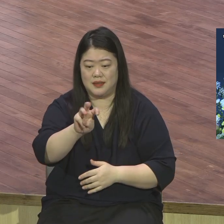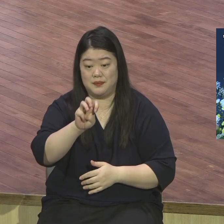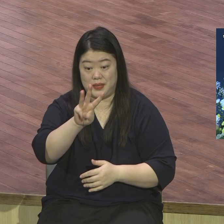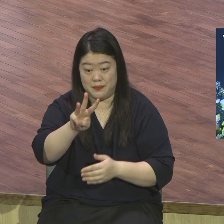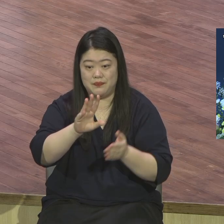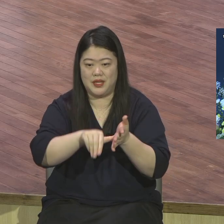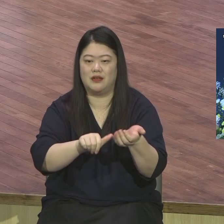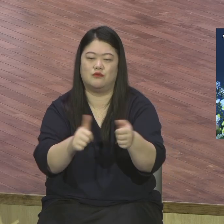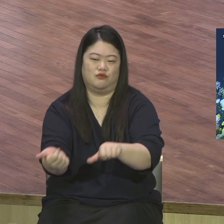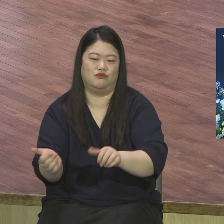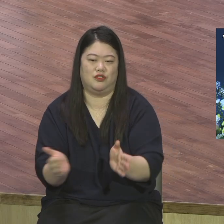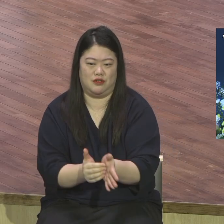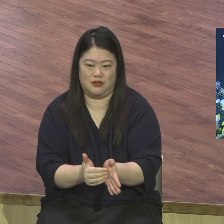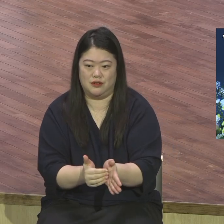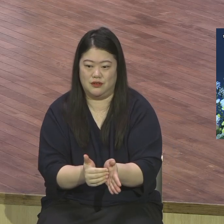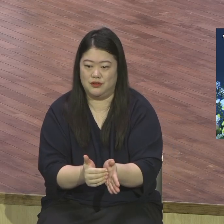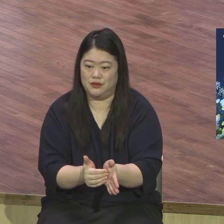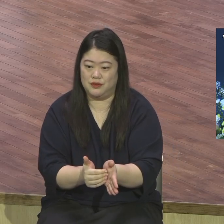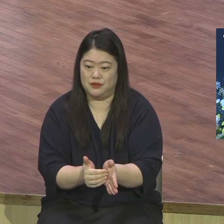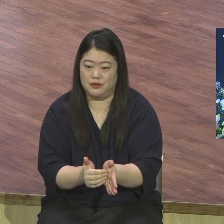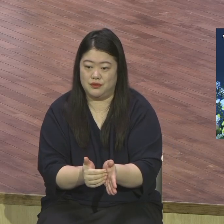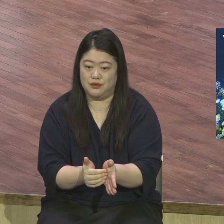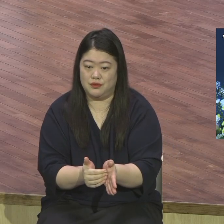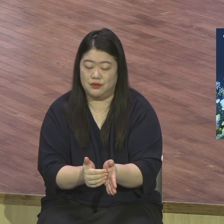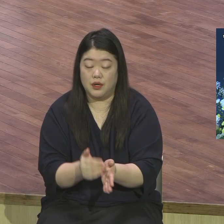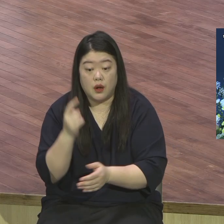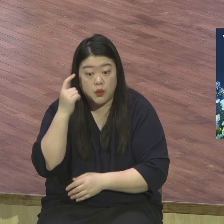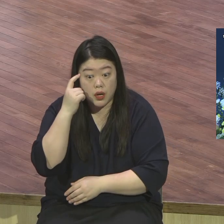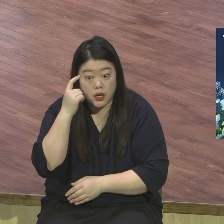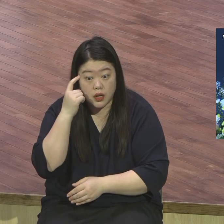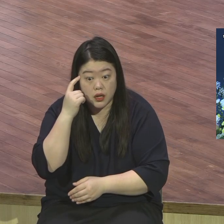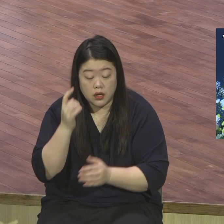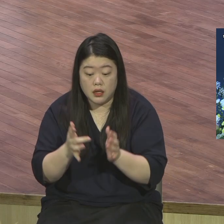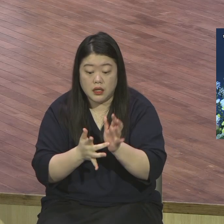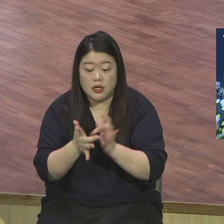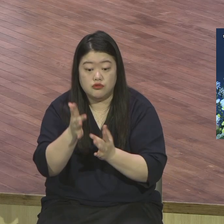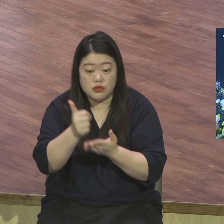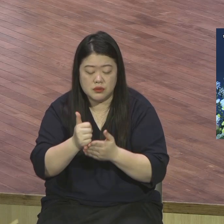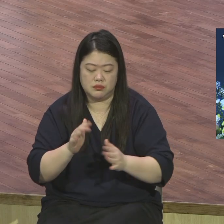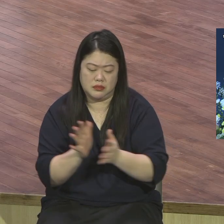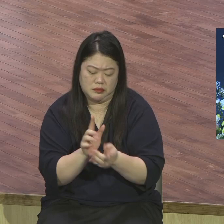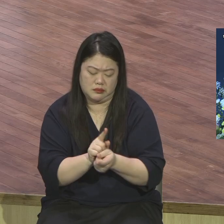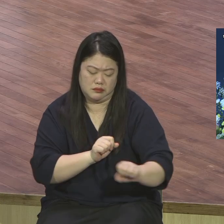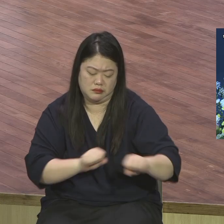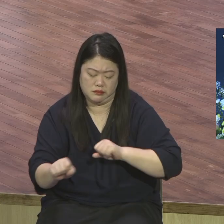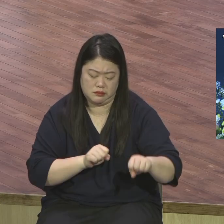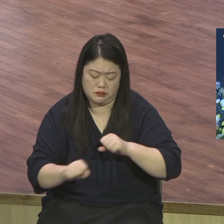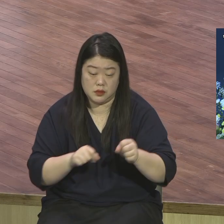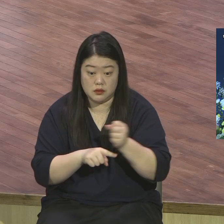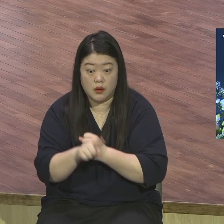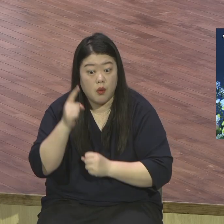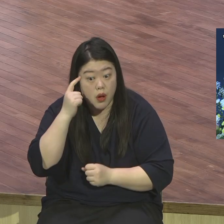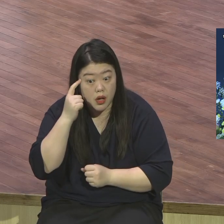왜 인생 근본 문제는 하나님이 아니고 해결할 수가 없어요 이게 하나님의